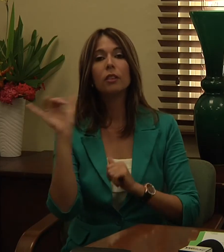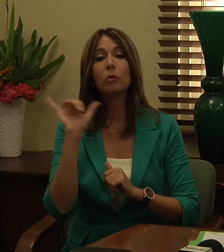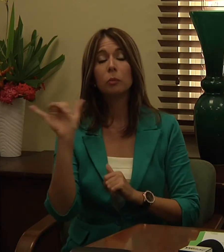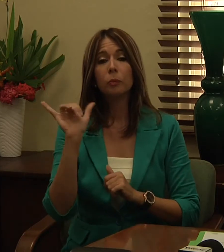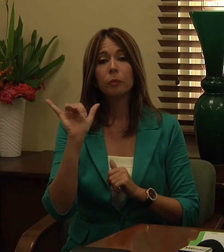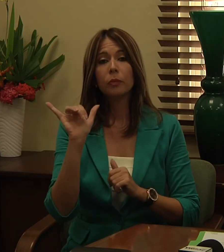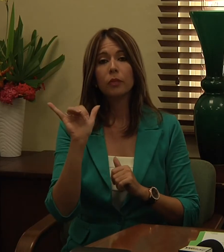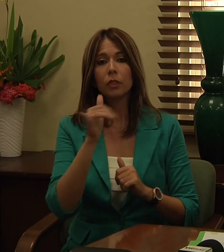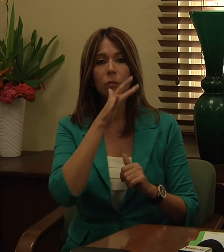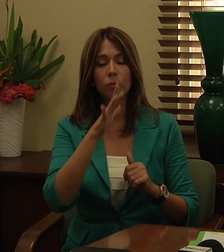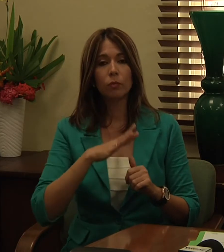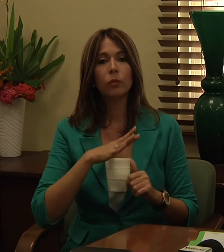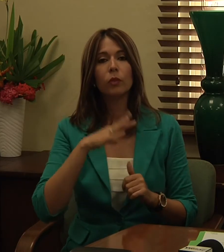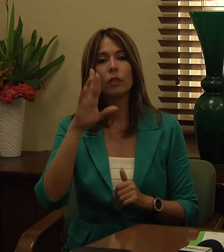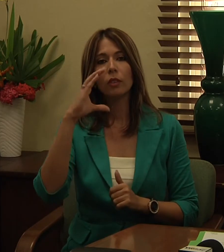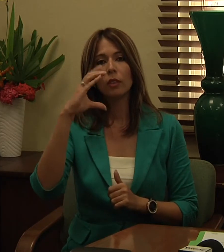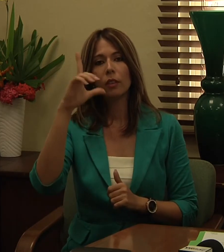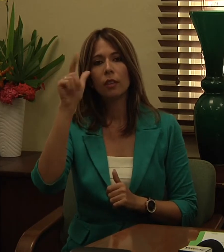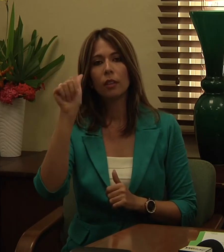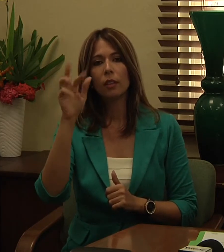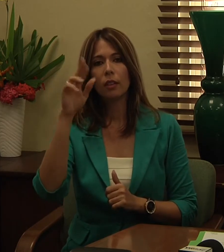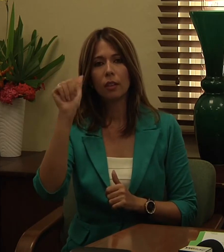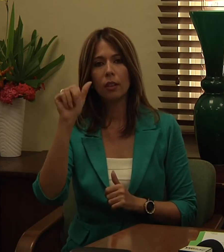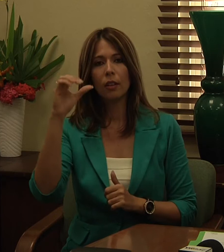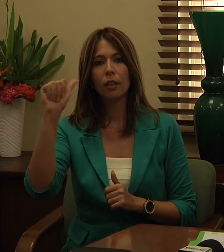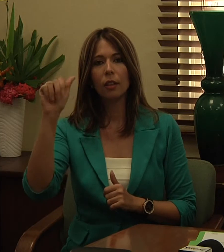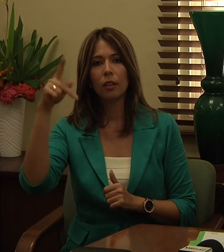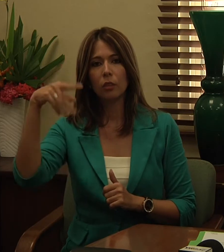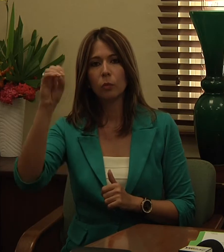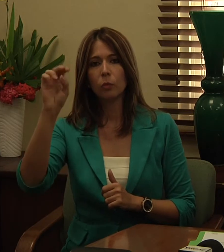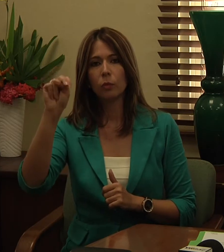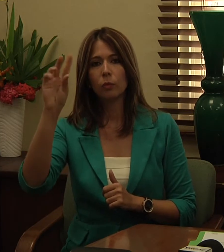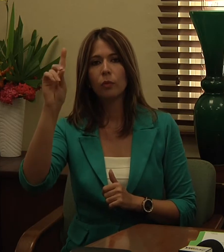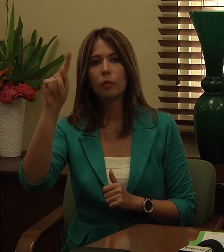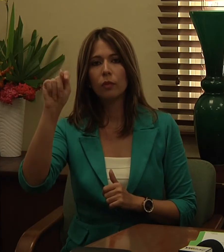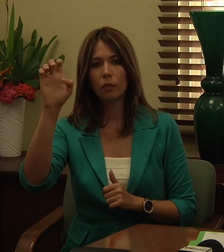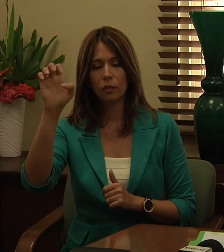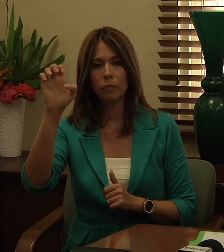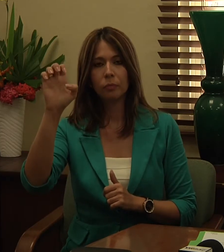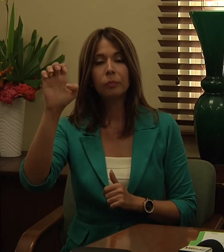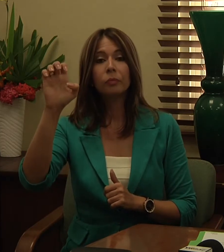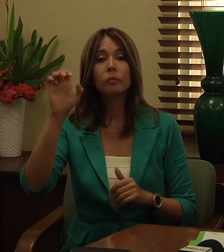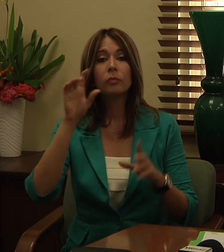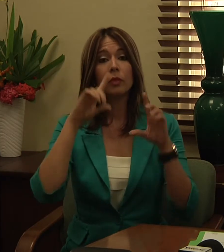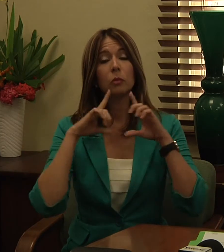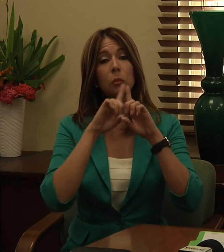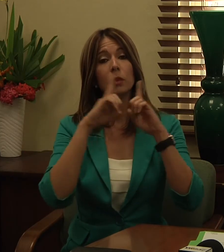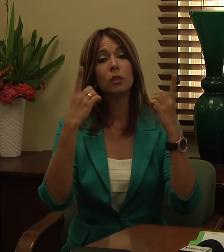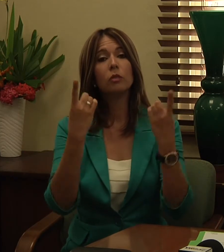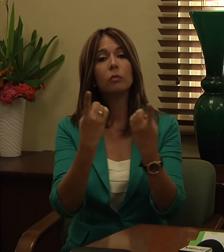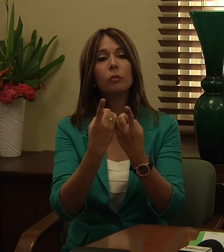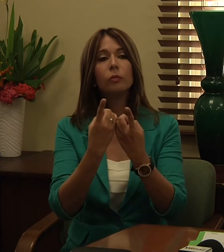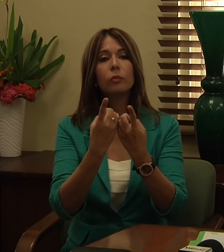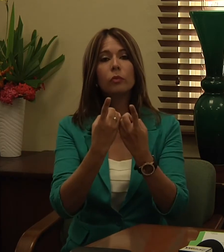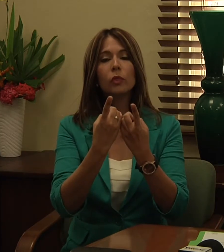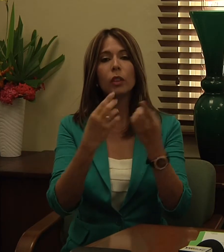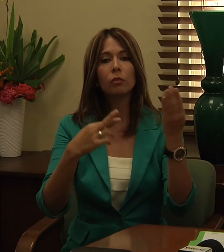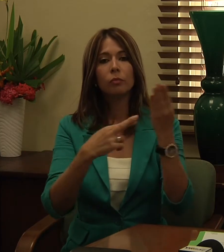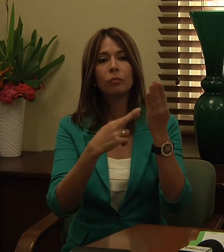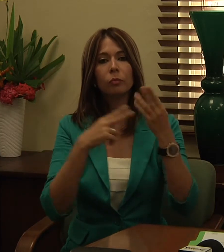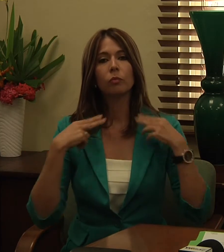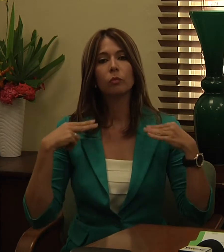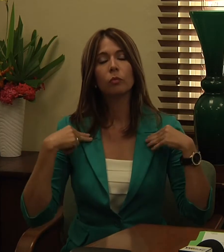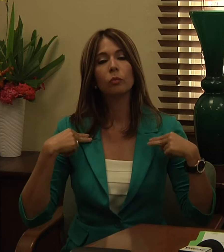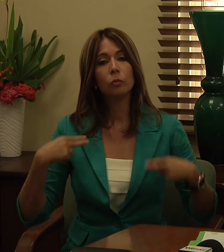Clara Aponte del Departamento de Recursos Humanos en la Administración Central de la Universidad de Puerto Rico